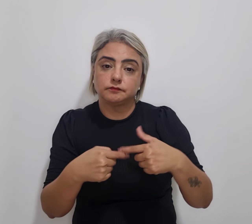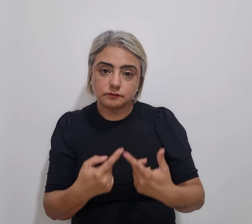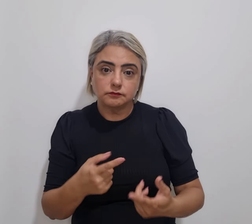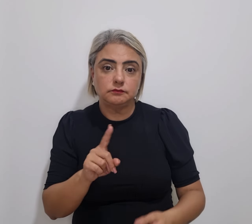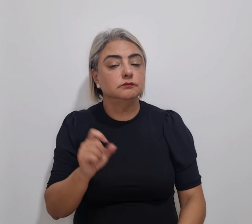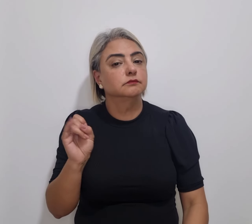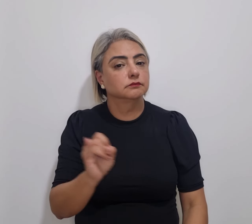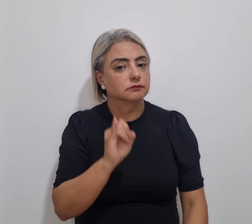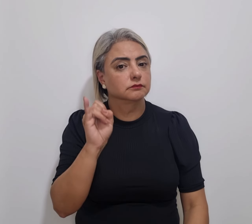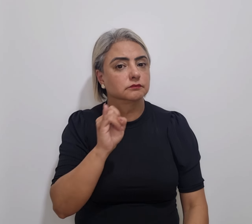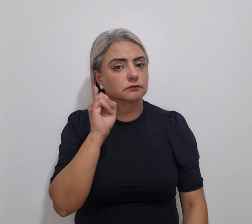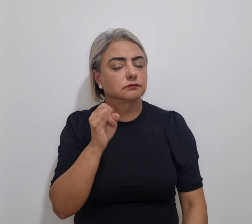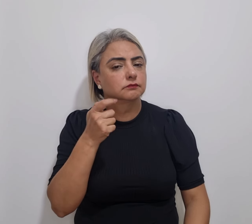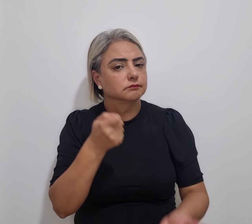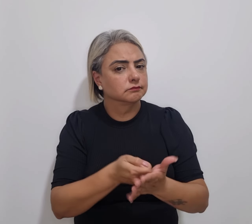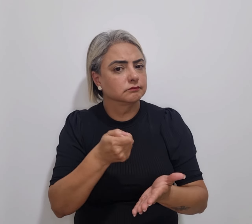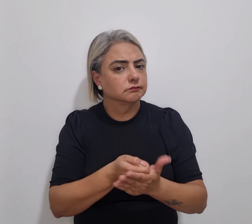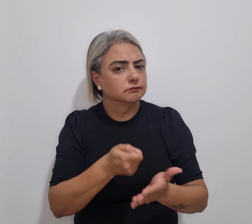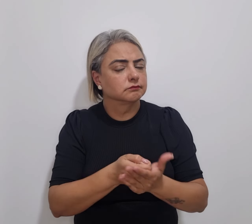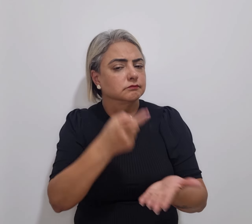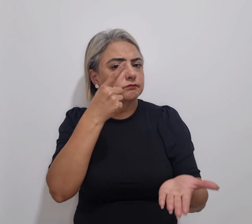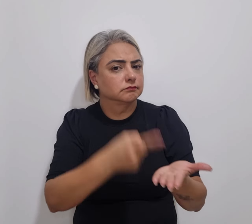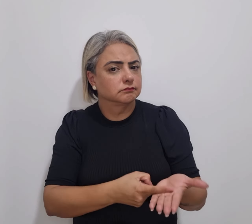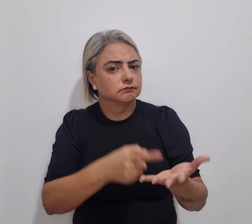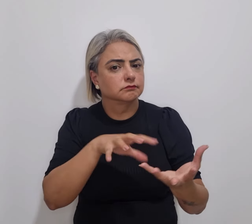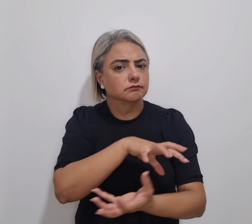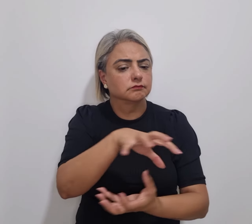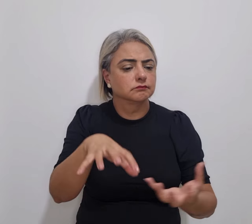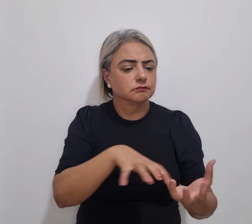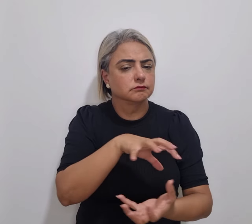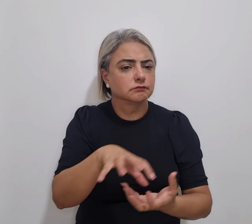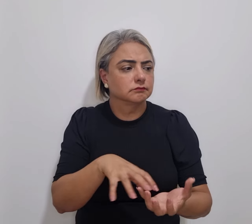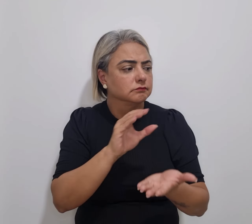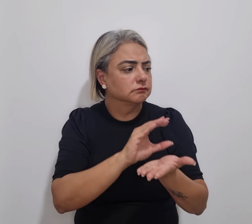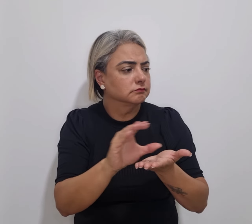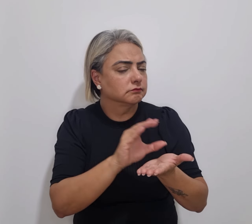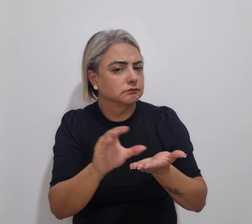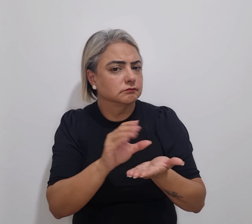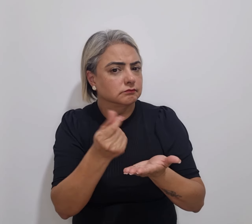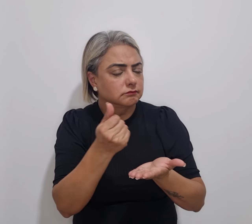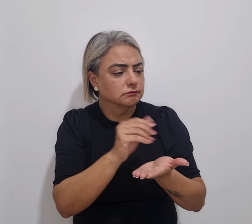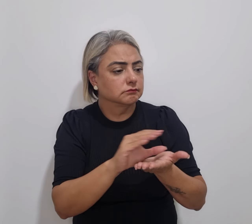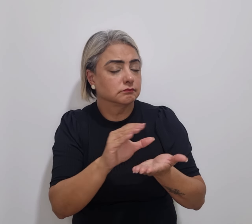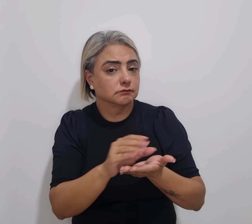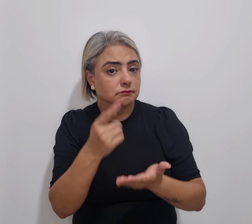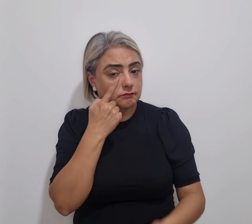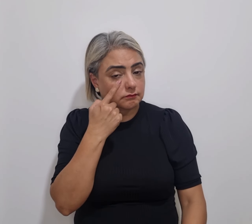importante o cumprimento do acordo de greve com investimento financeiro previsto na